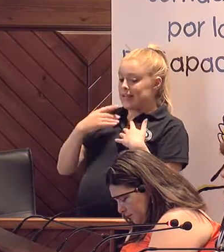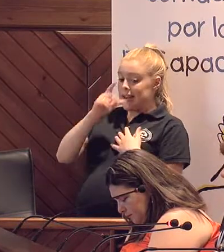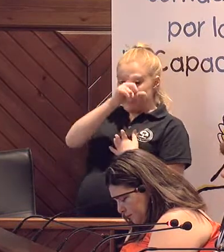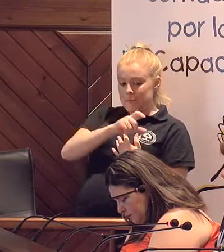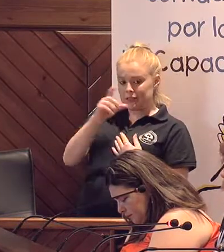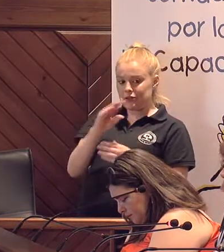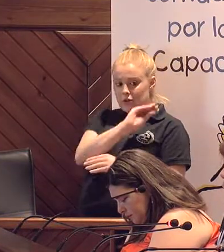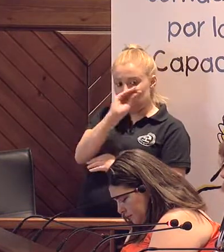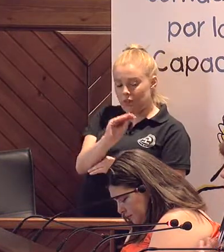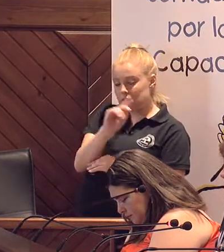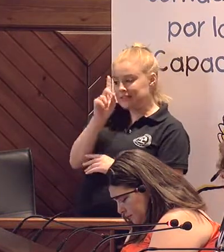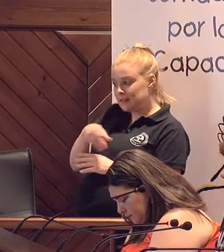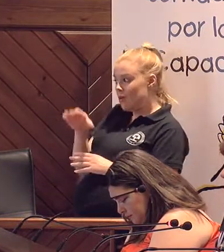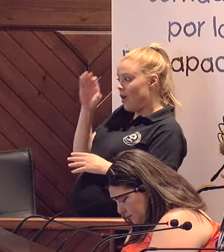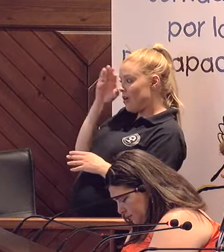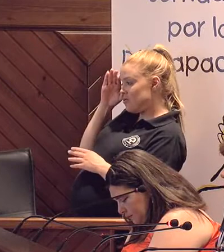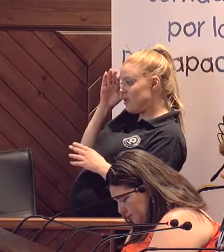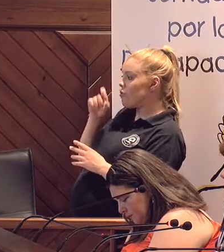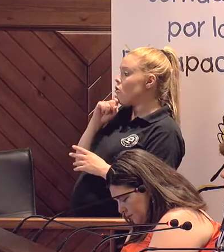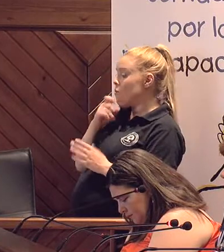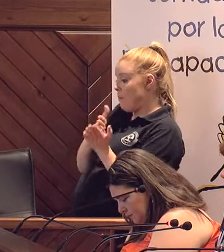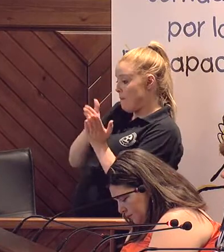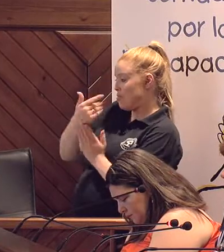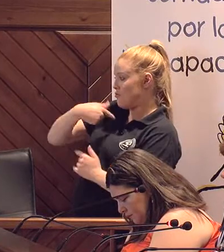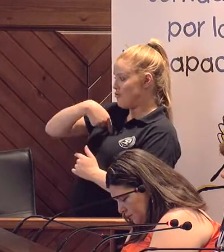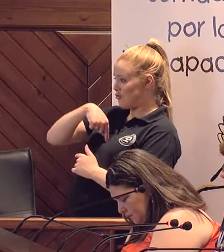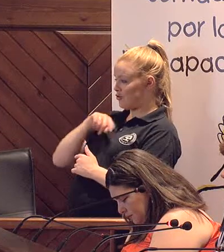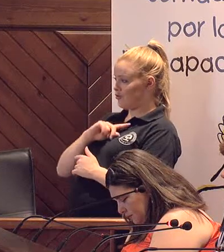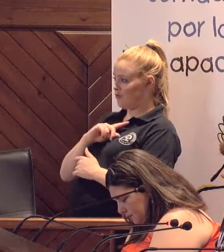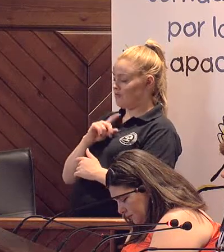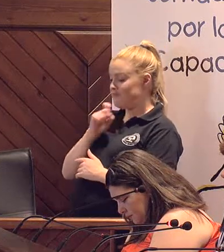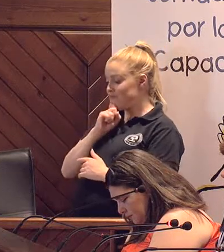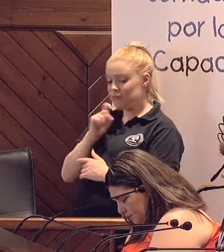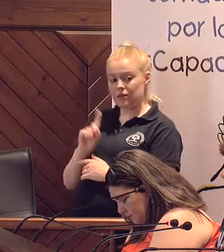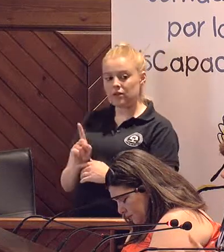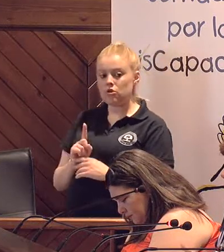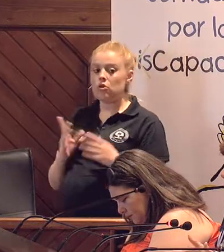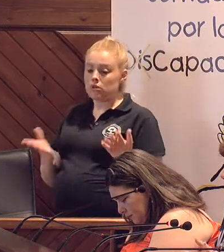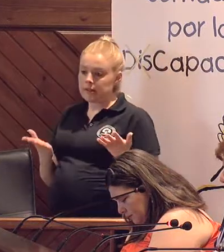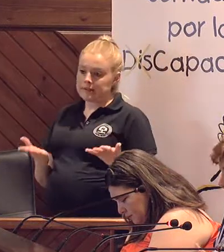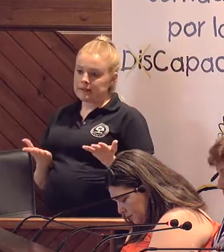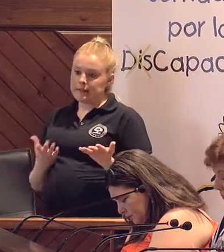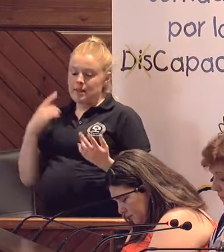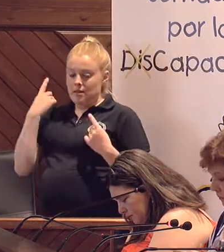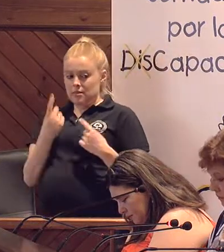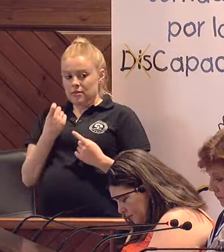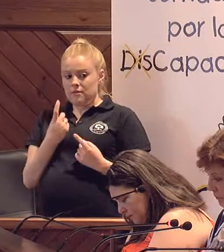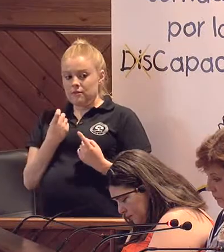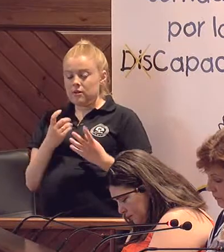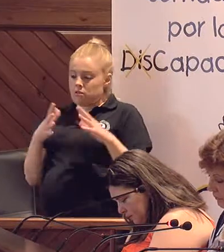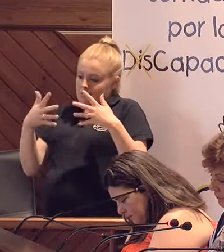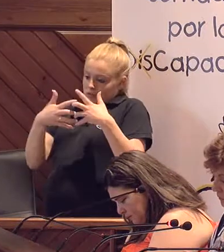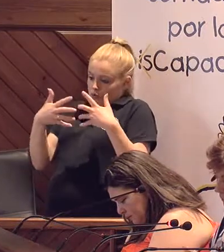sean escuchadas a través de nosotros. No es difícil, lo que pasa es es cuestión de una